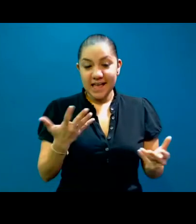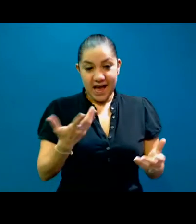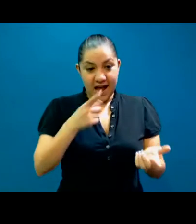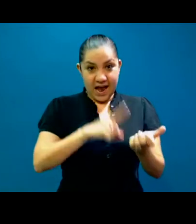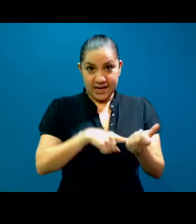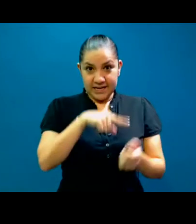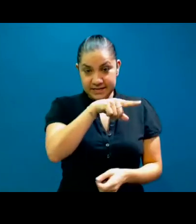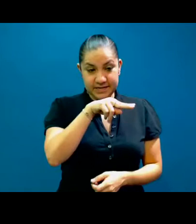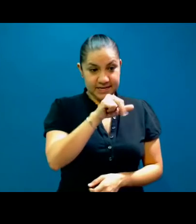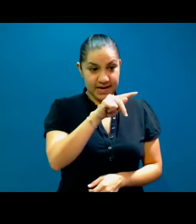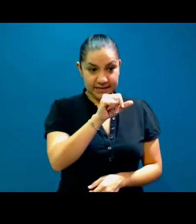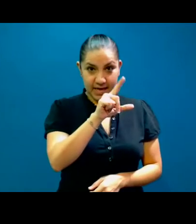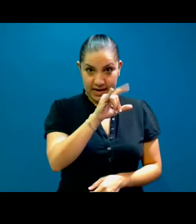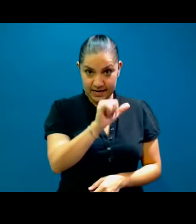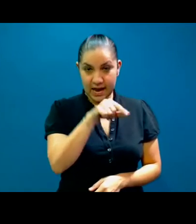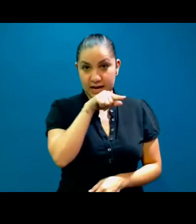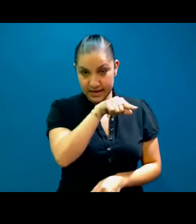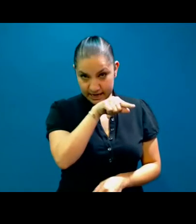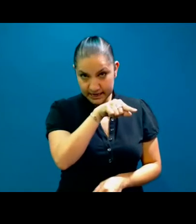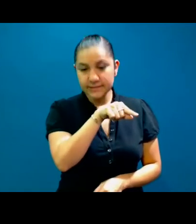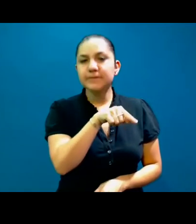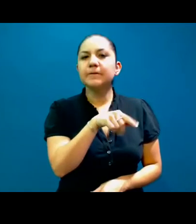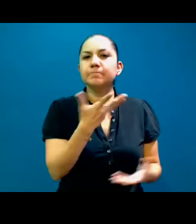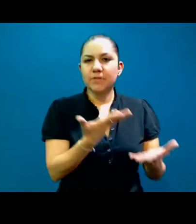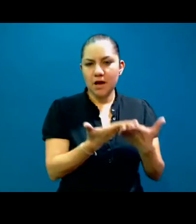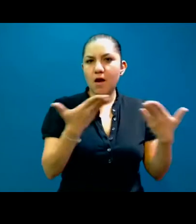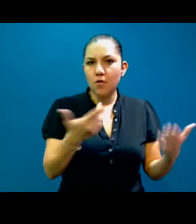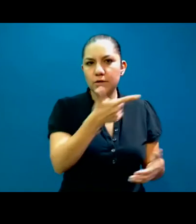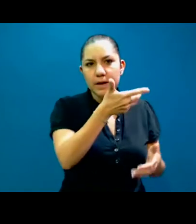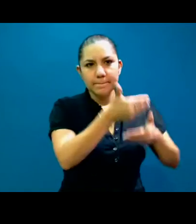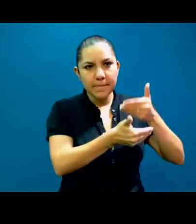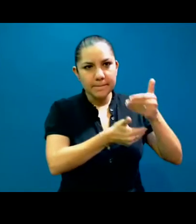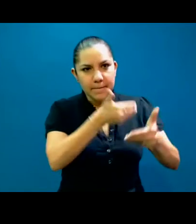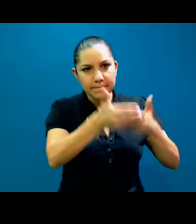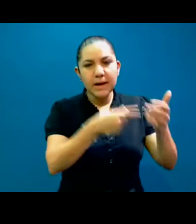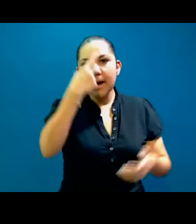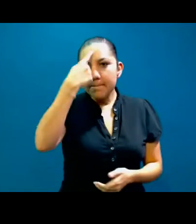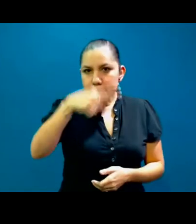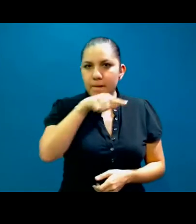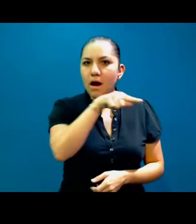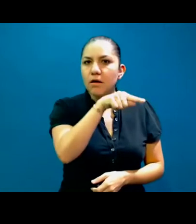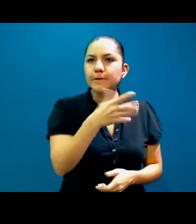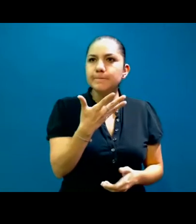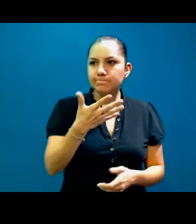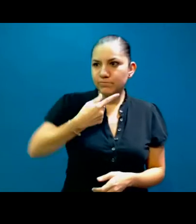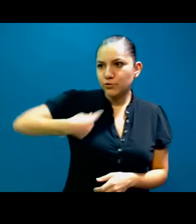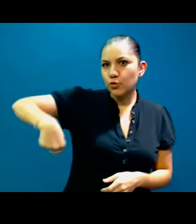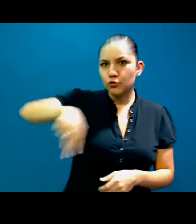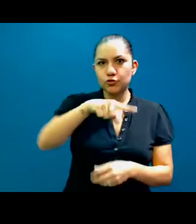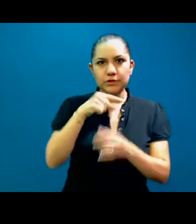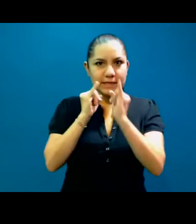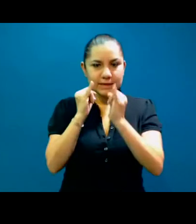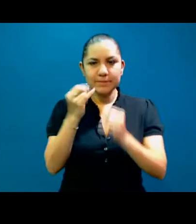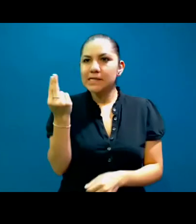Natalia viene como en esta búsqueda que tenemos todos los intérpretes a hablarnos de la necesidad de la capacitación continua porque